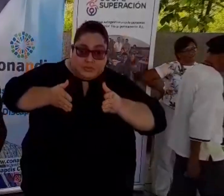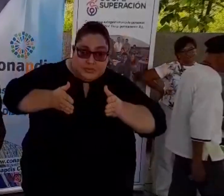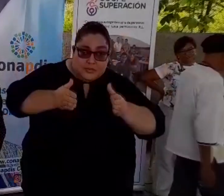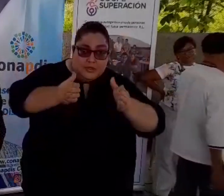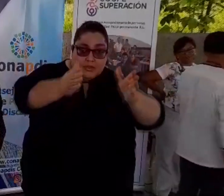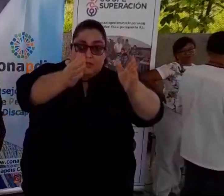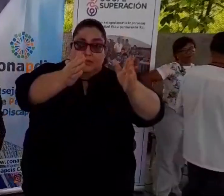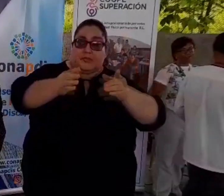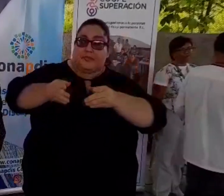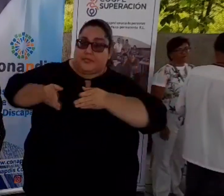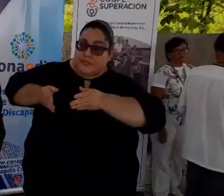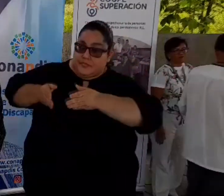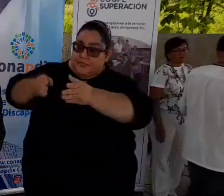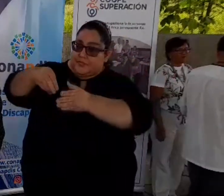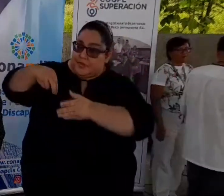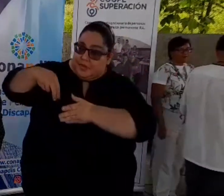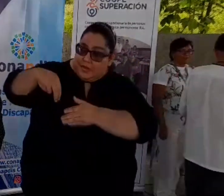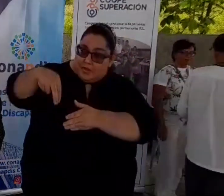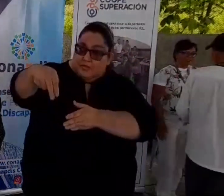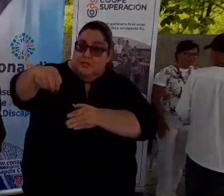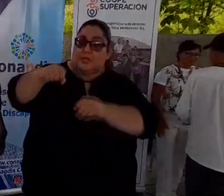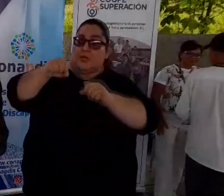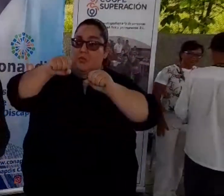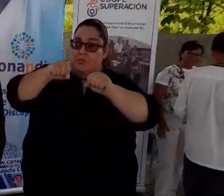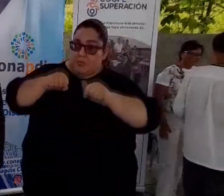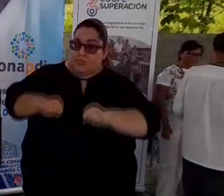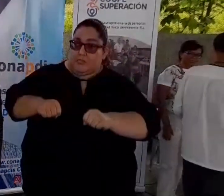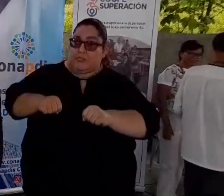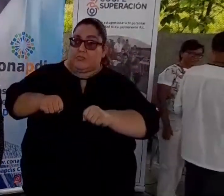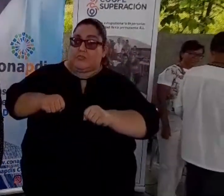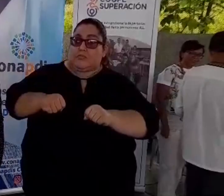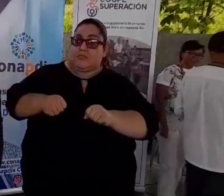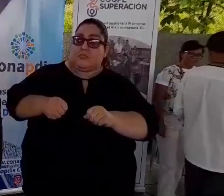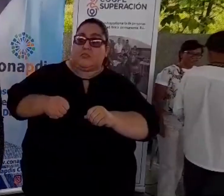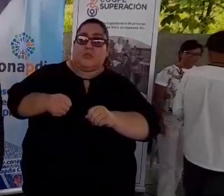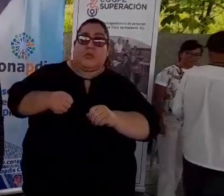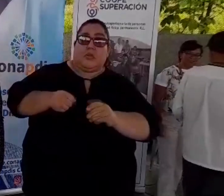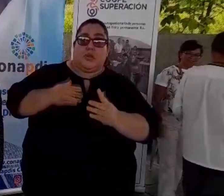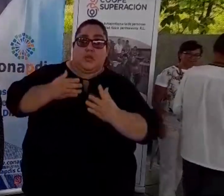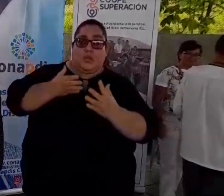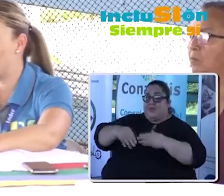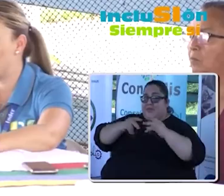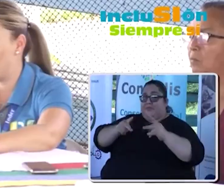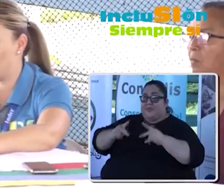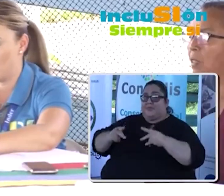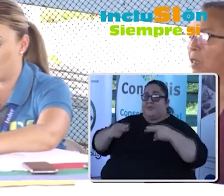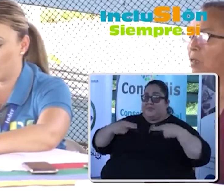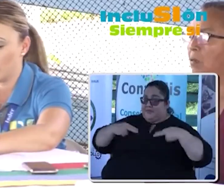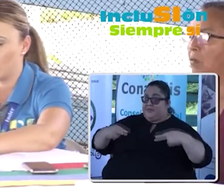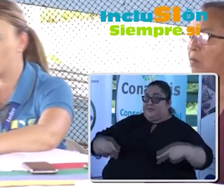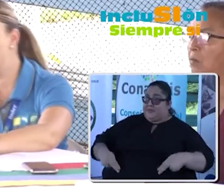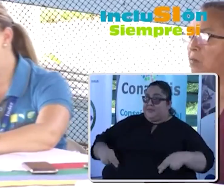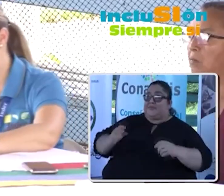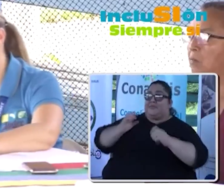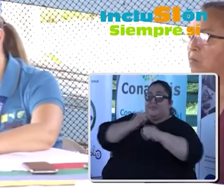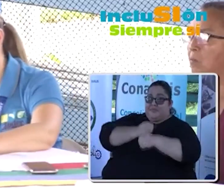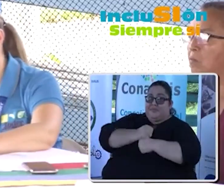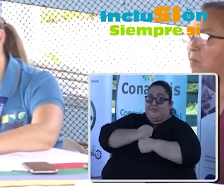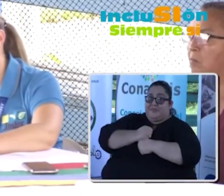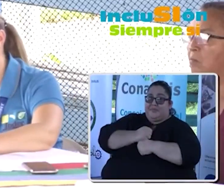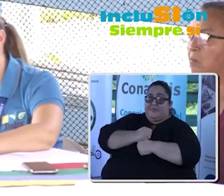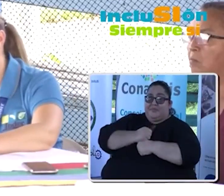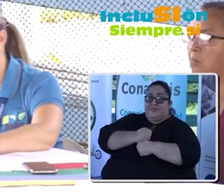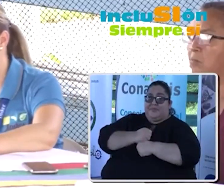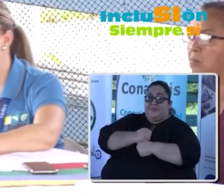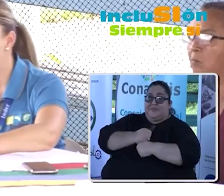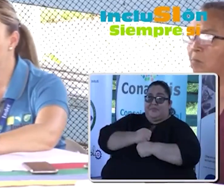aceras Puedan cumplir Que sean accesibles Para personas con discapacidad Y esa es la lucha constante Que nosotros